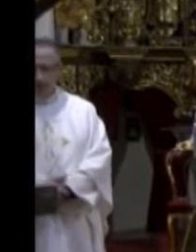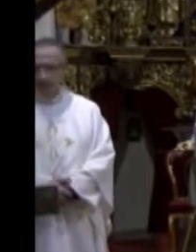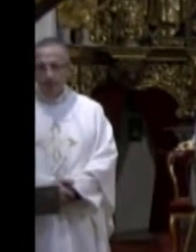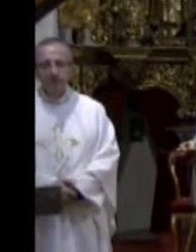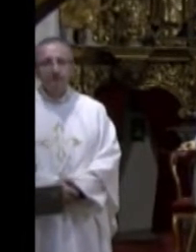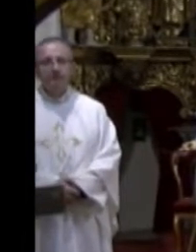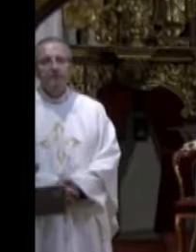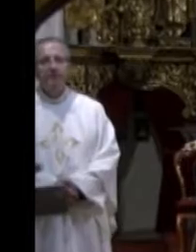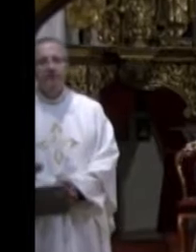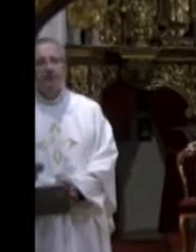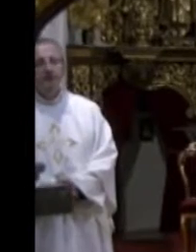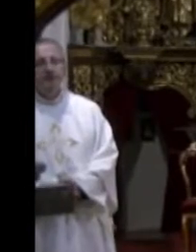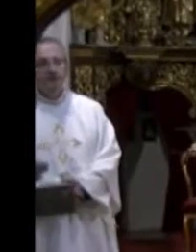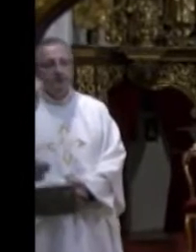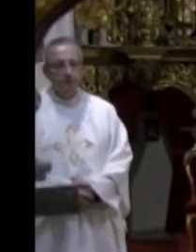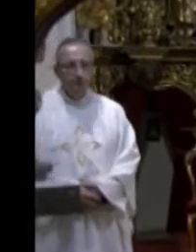Hvala.